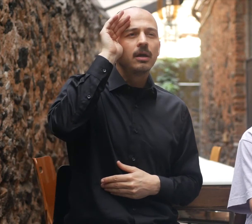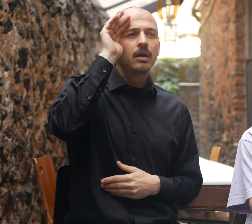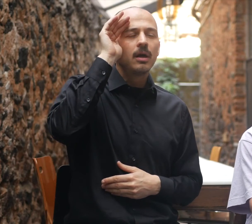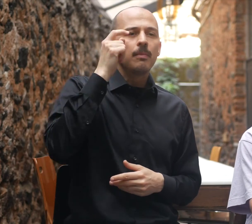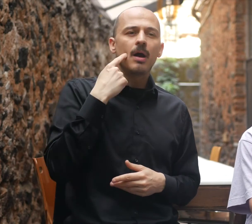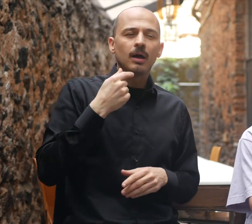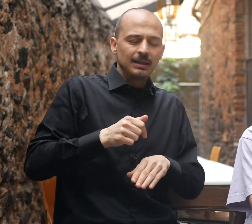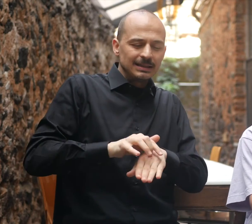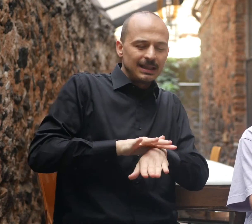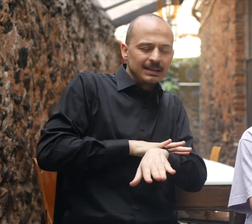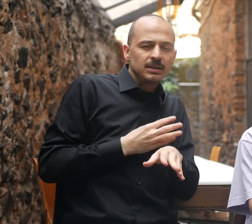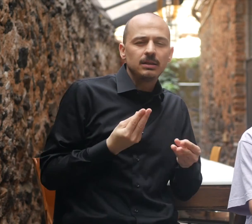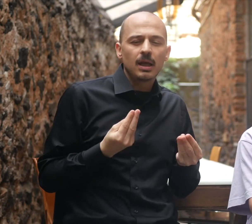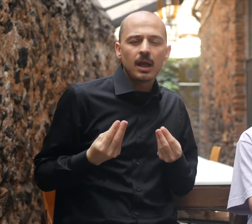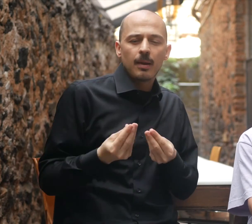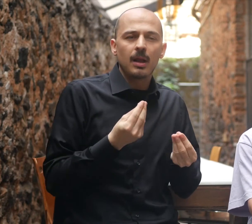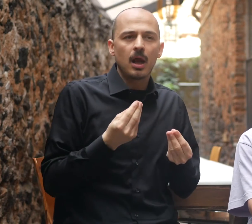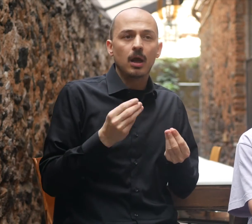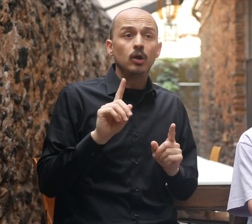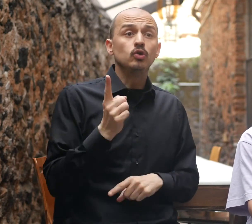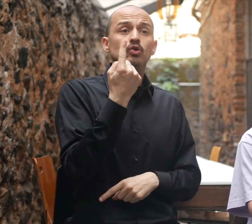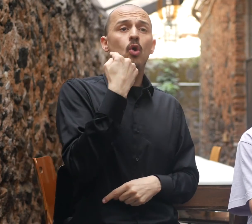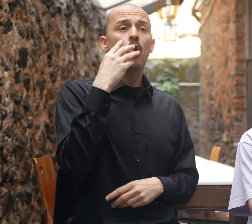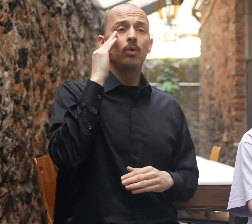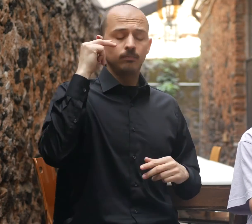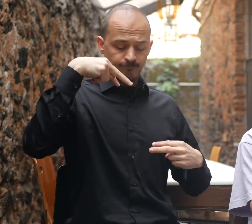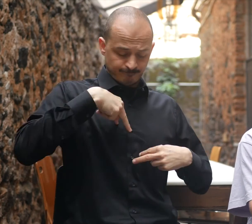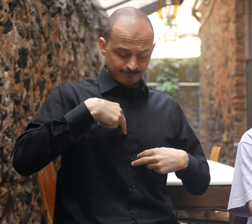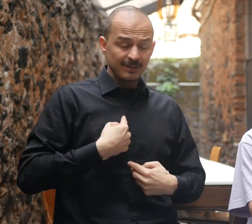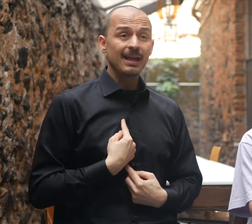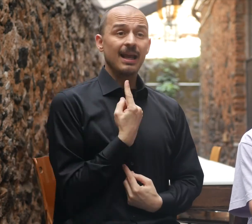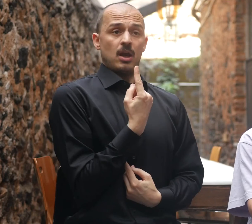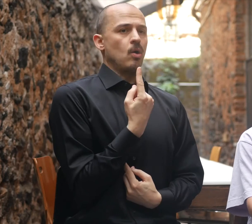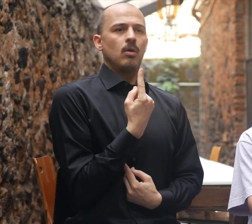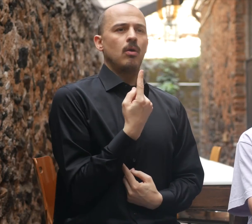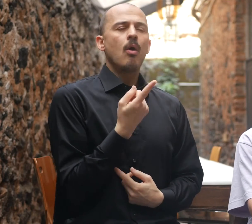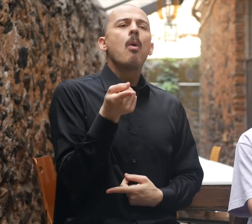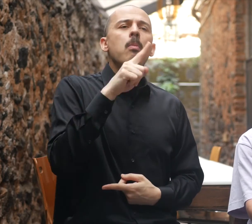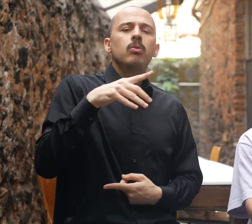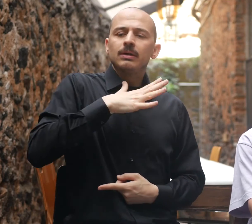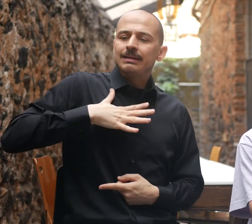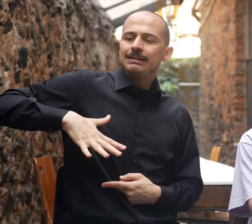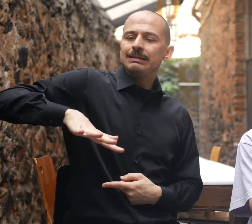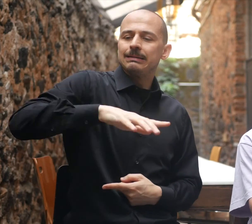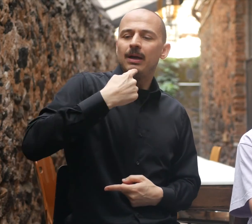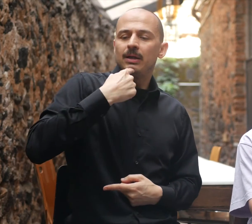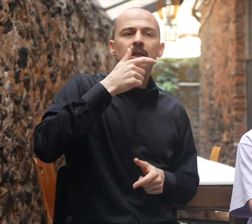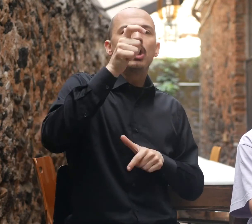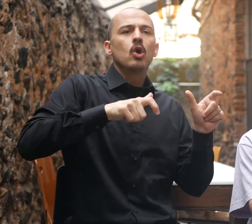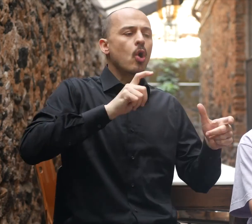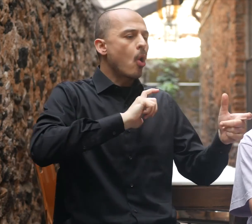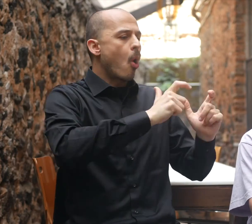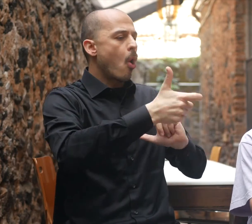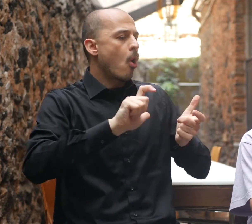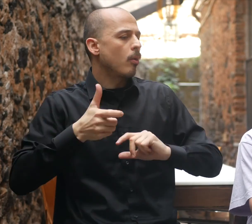esclusivamente a ciò che sono io in quel momento, ma anche allo spazio che intercorre tra tutti i nostri corpi.